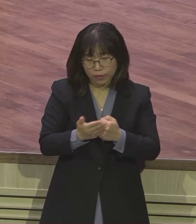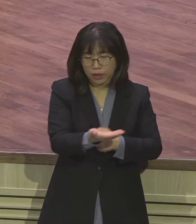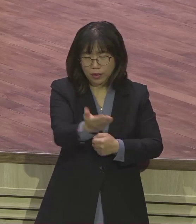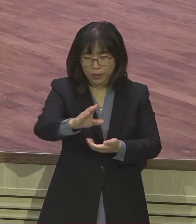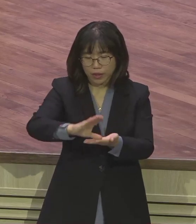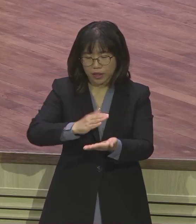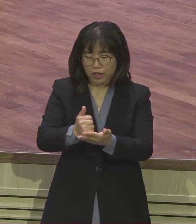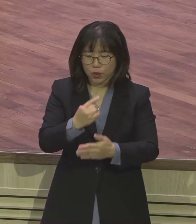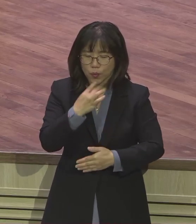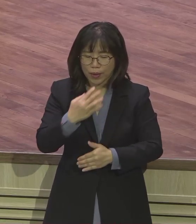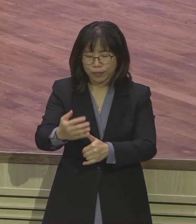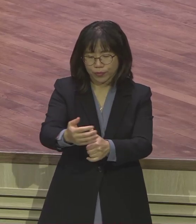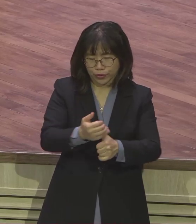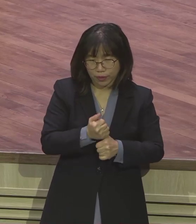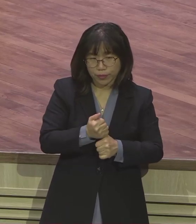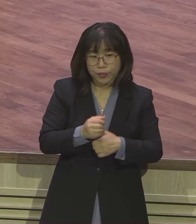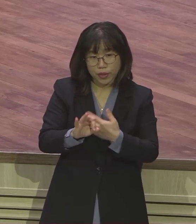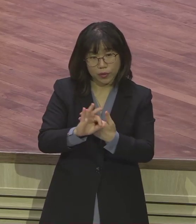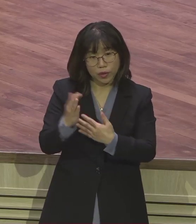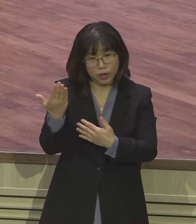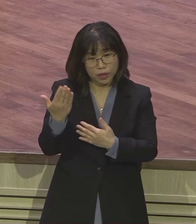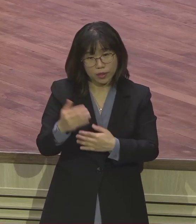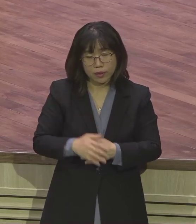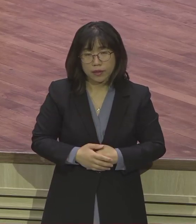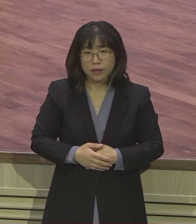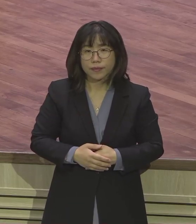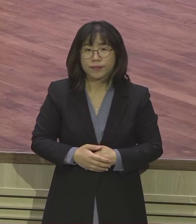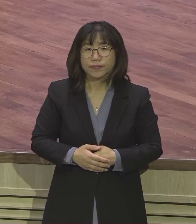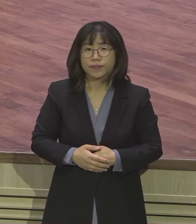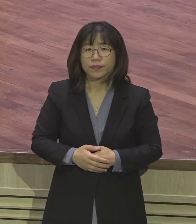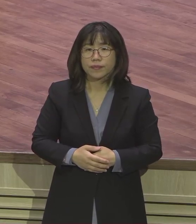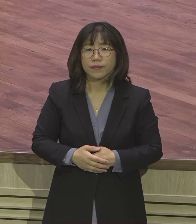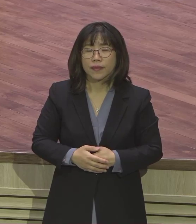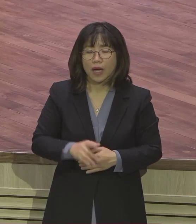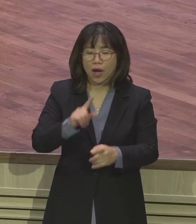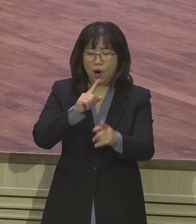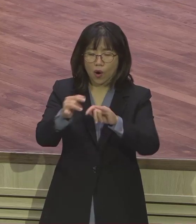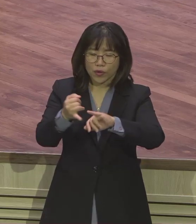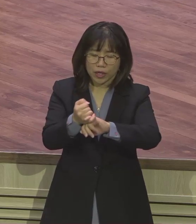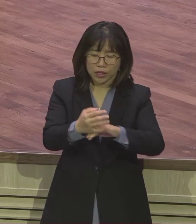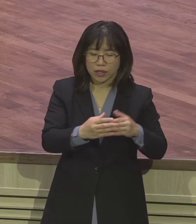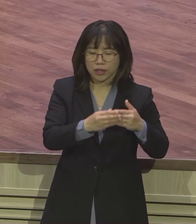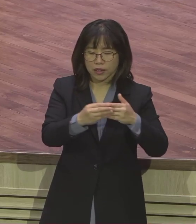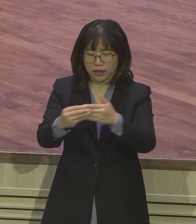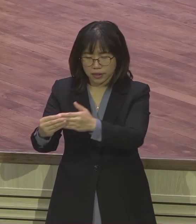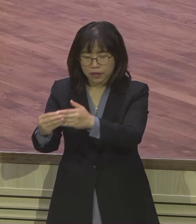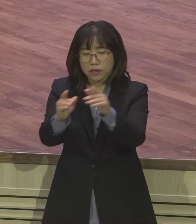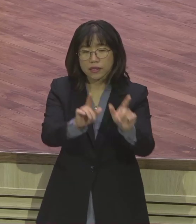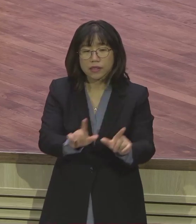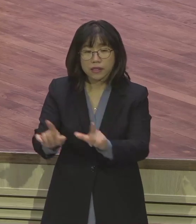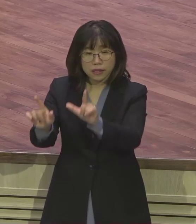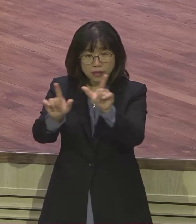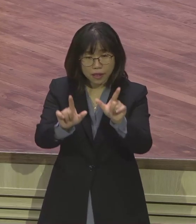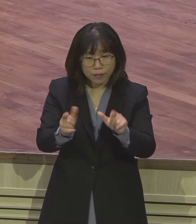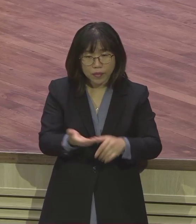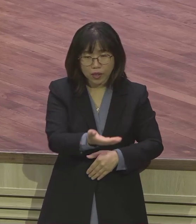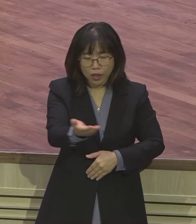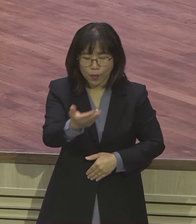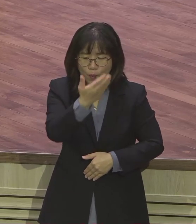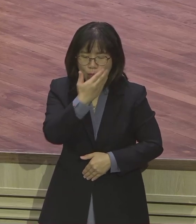은약, 은약의 이 한의 삶, 은약이 이끄는 삶 이렇게 보금은 완벽합니다. 여러분